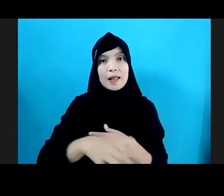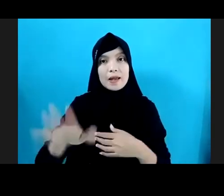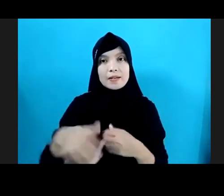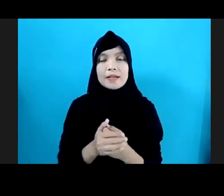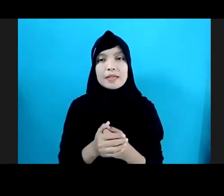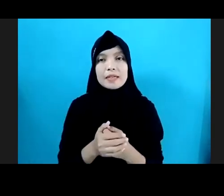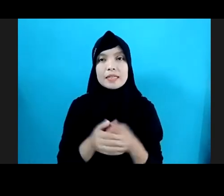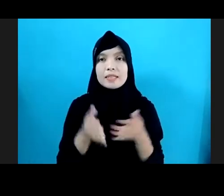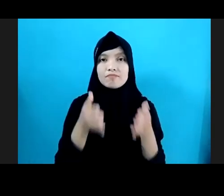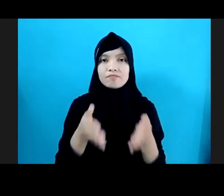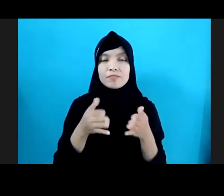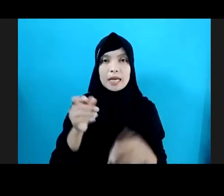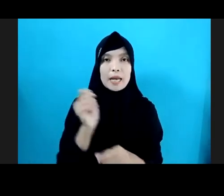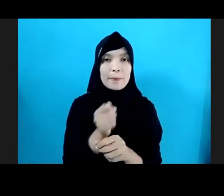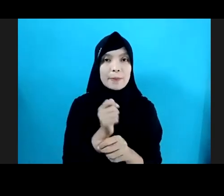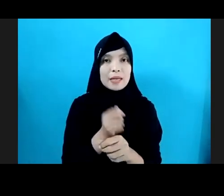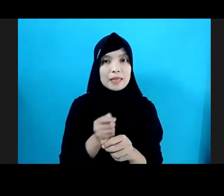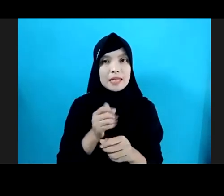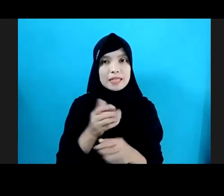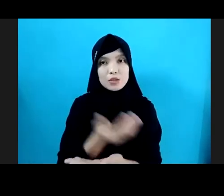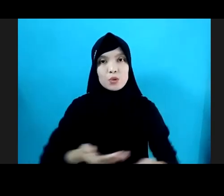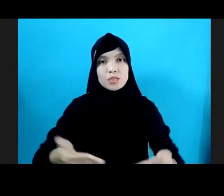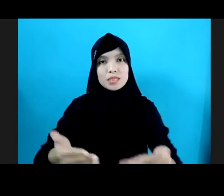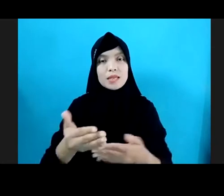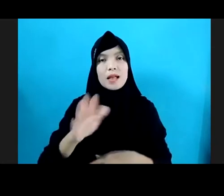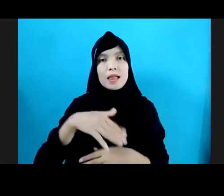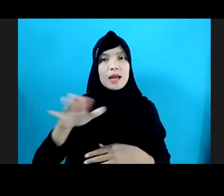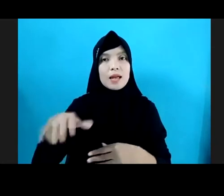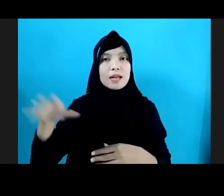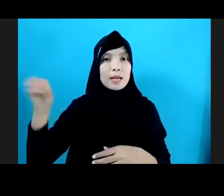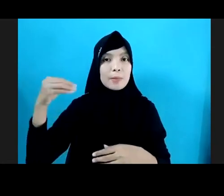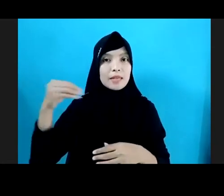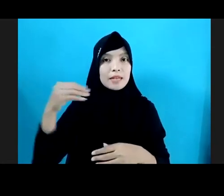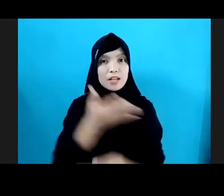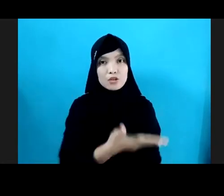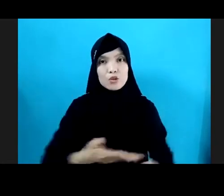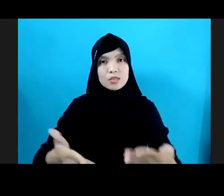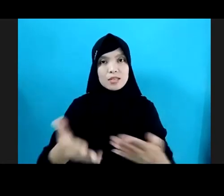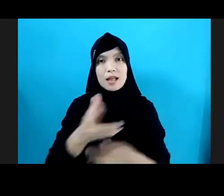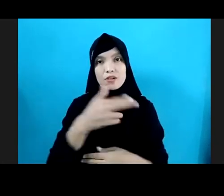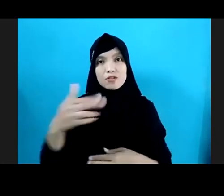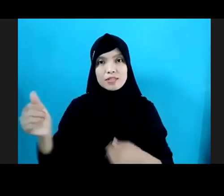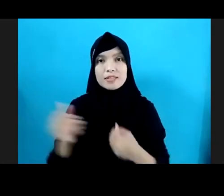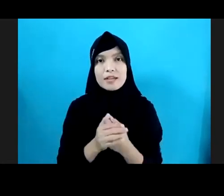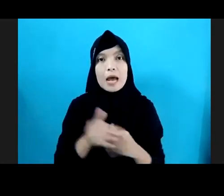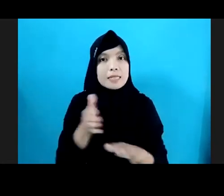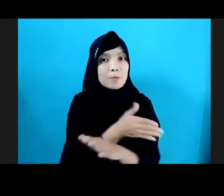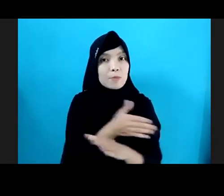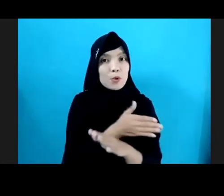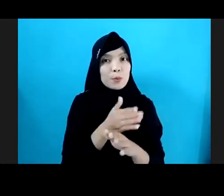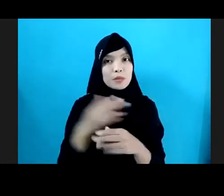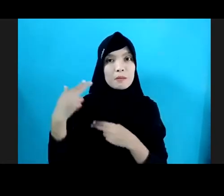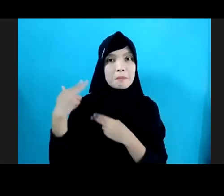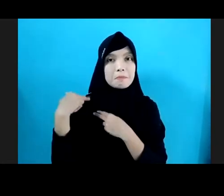Rehabilitasi Sosial Anak Kementerian Sosial Republik Indonesia Beliau Sebelumnya Menjabat Sebagai